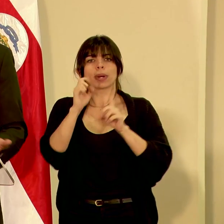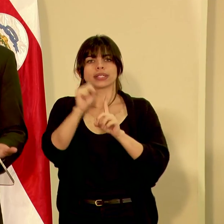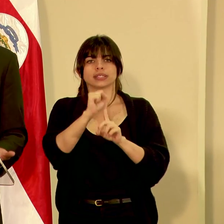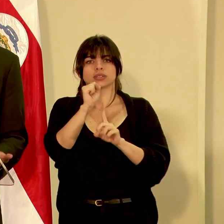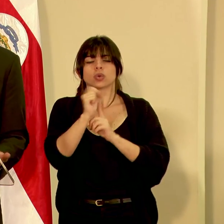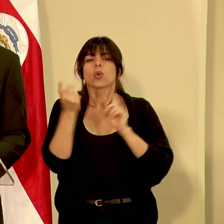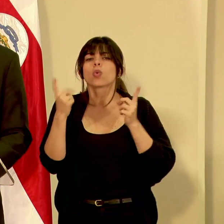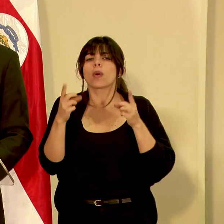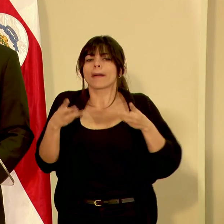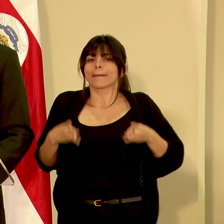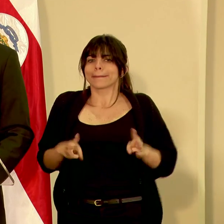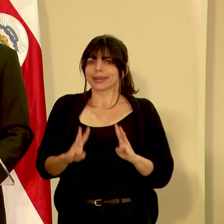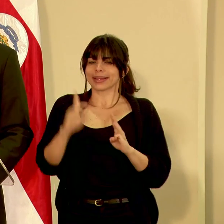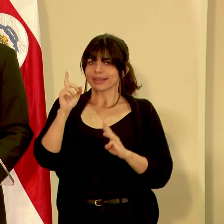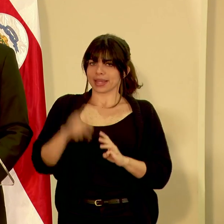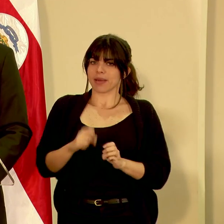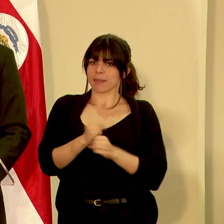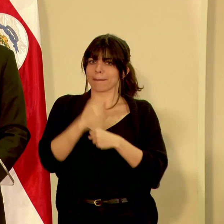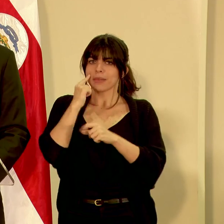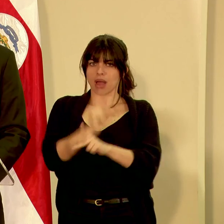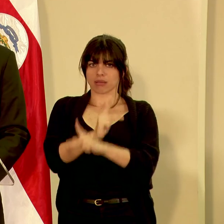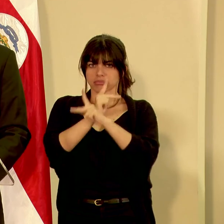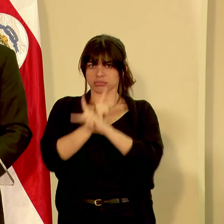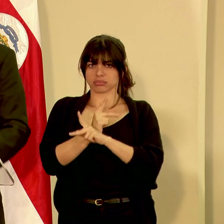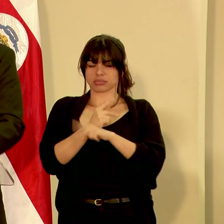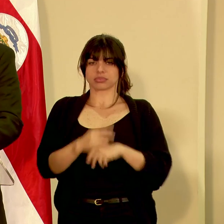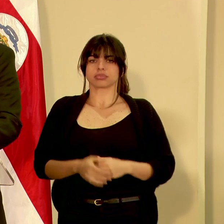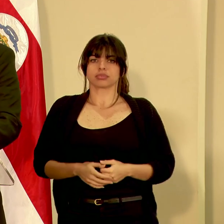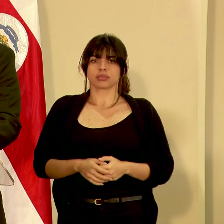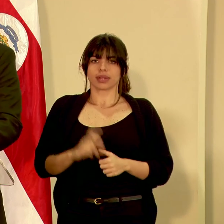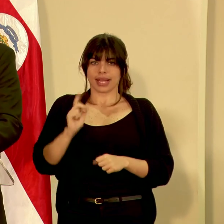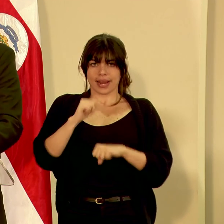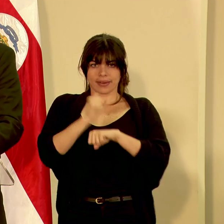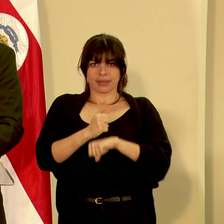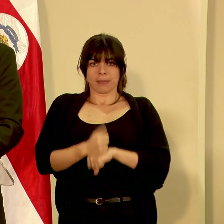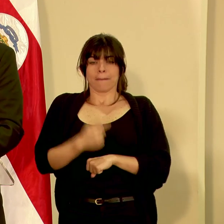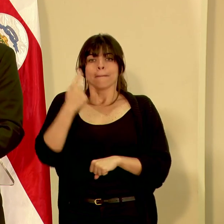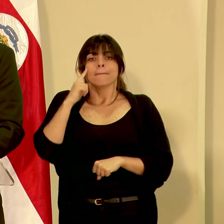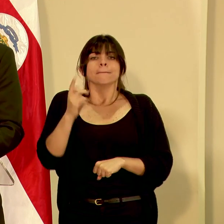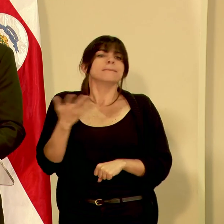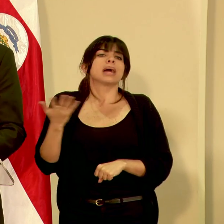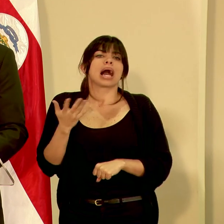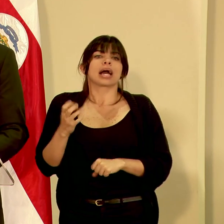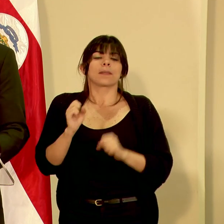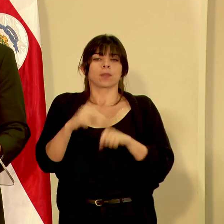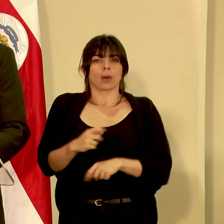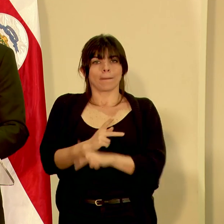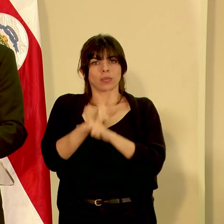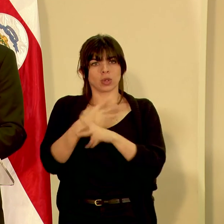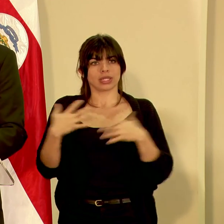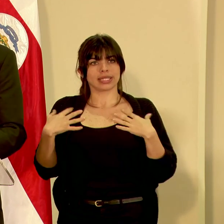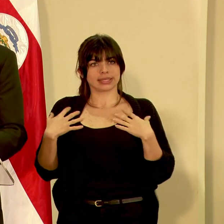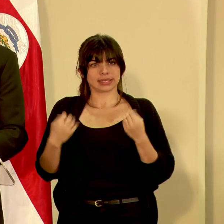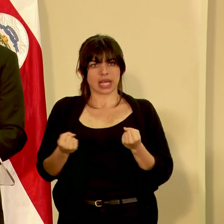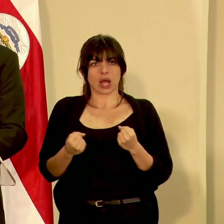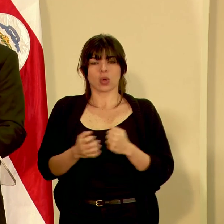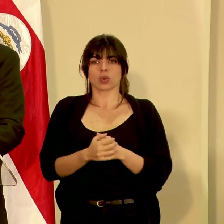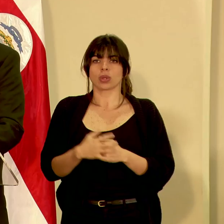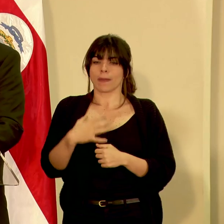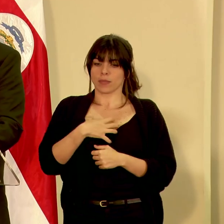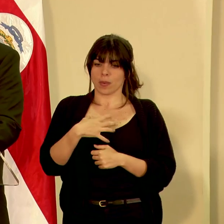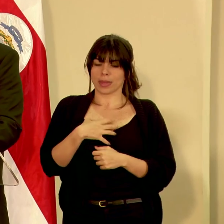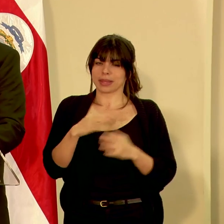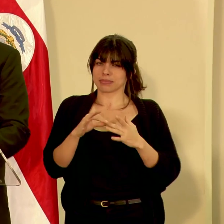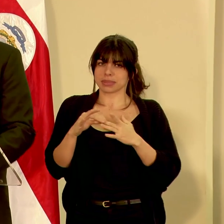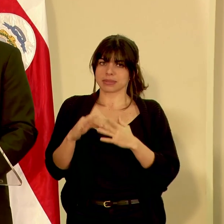y cuáles son las medidas de prevención que se deben establecer para salvaguardar la salud y la propiedad